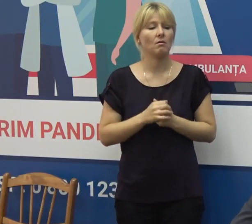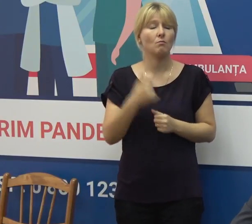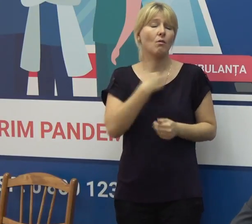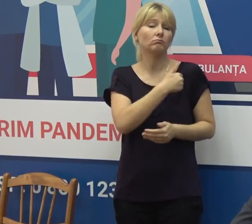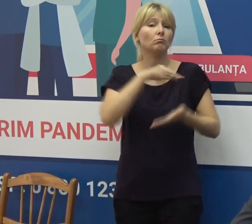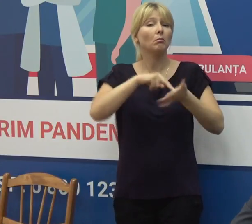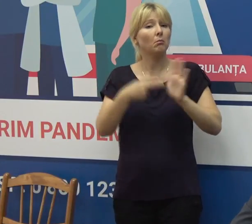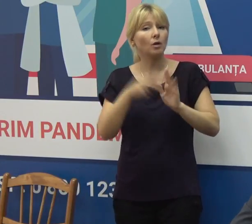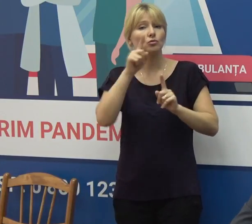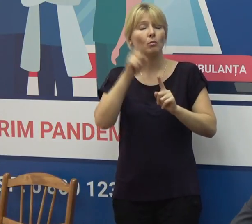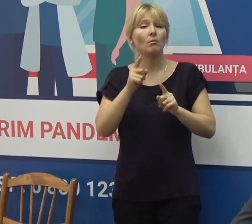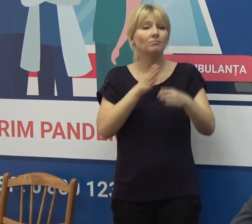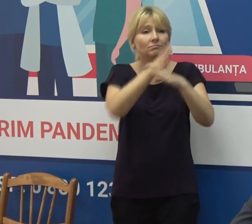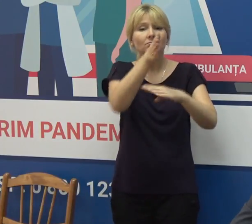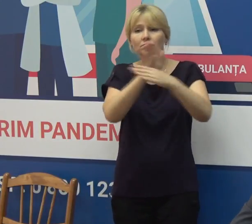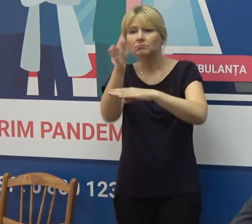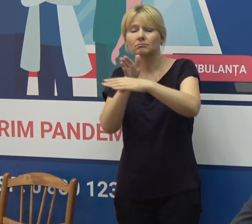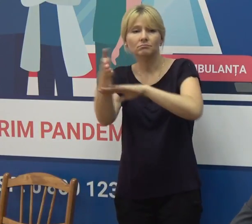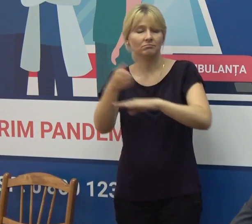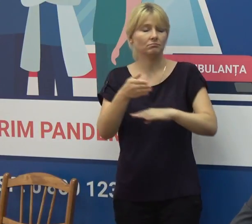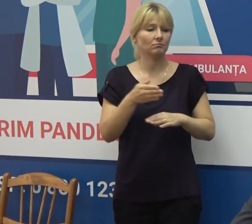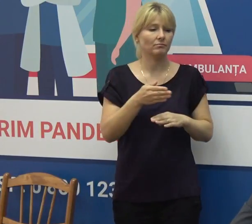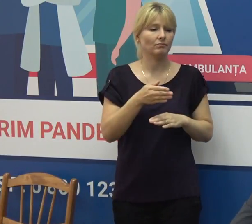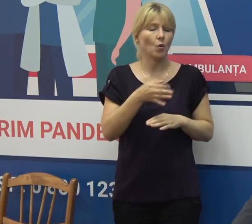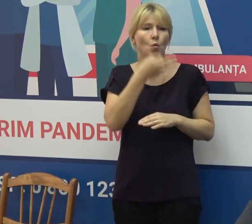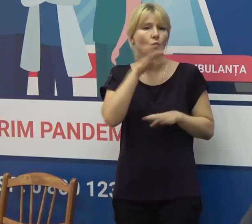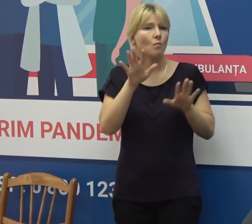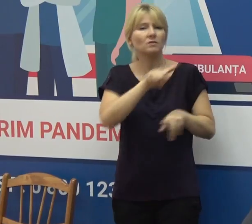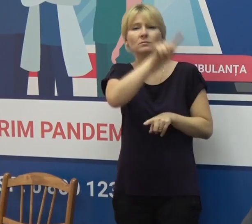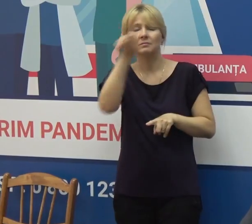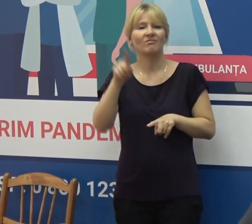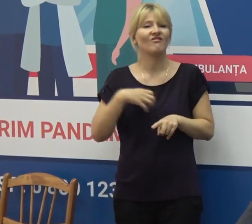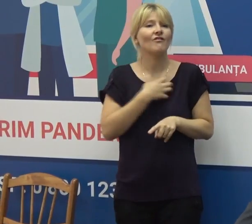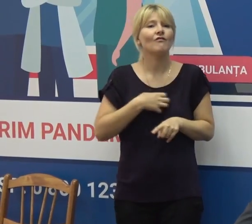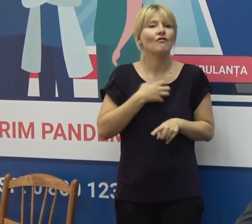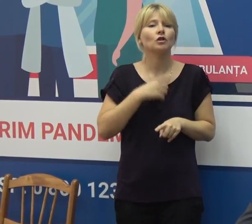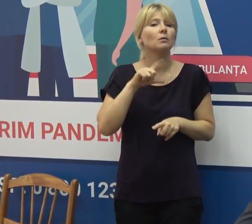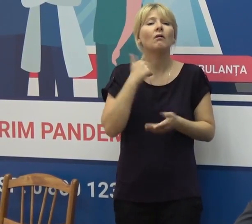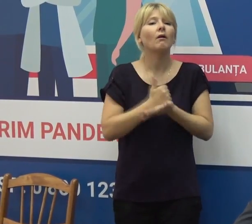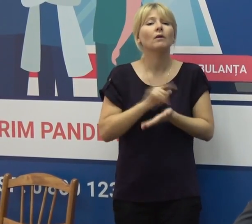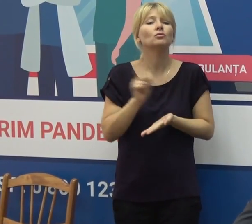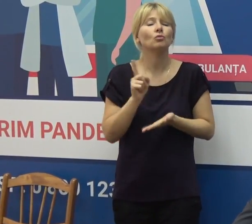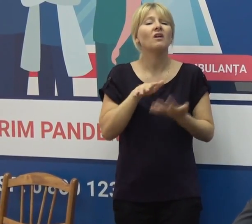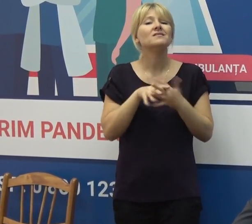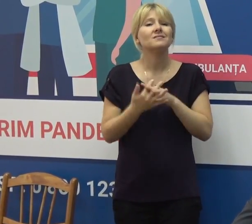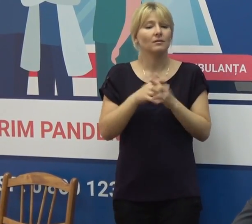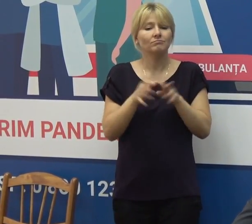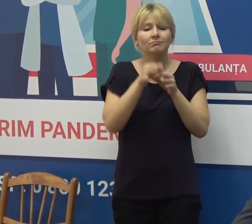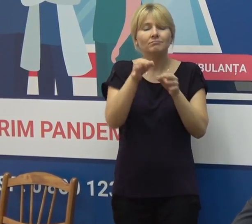programat să ajungem în fiecare localitate rurală, prioritate fiind acele sate